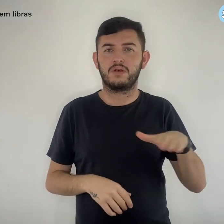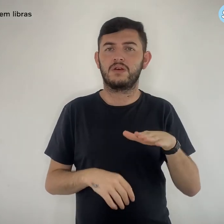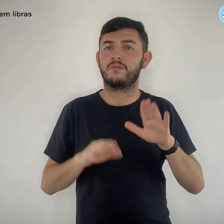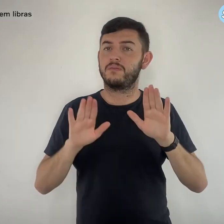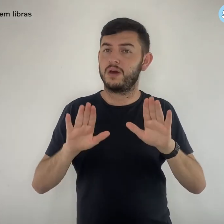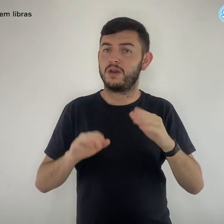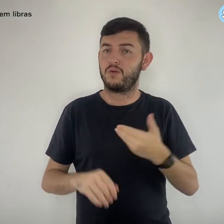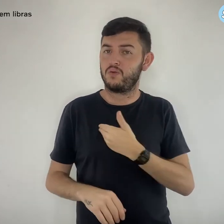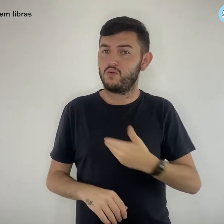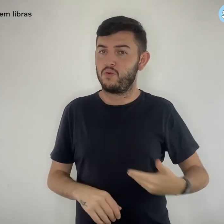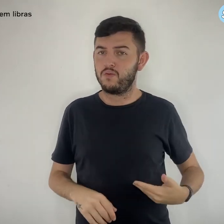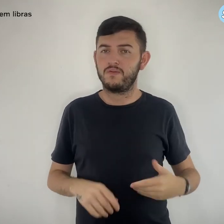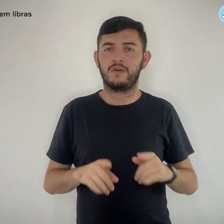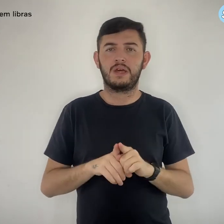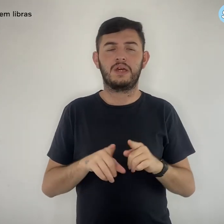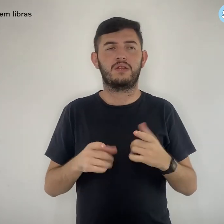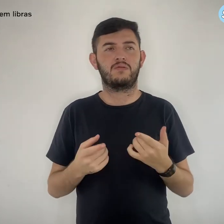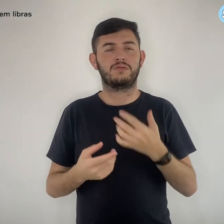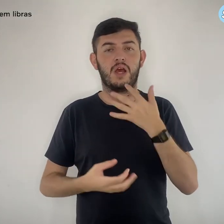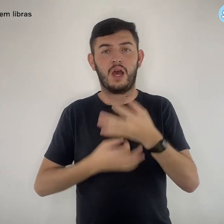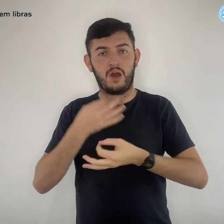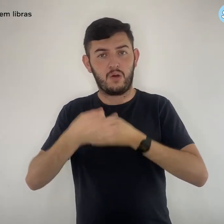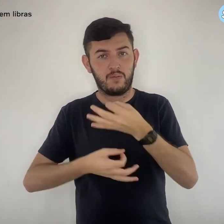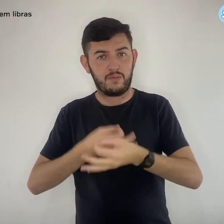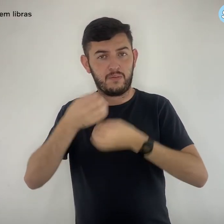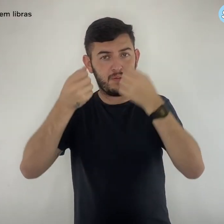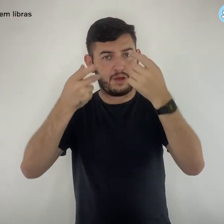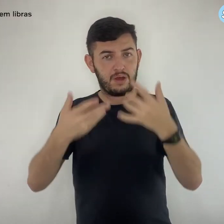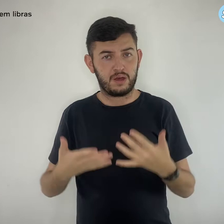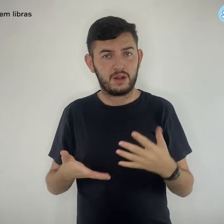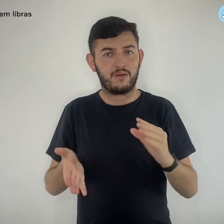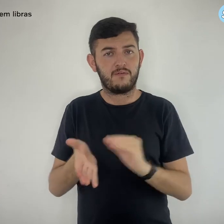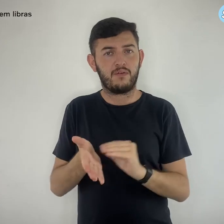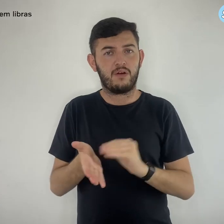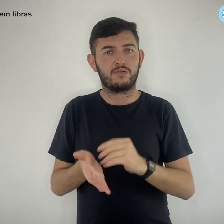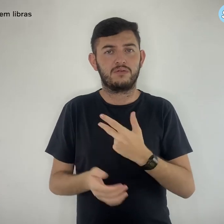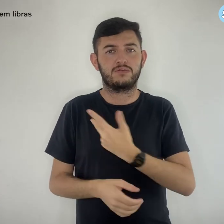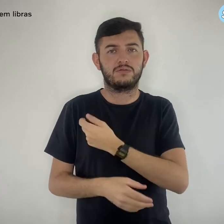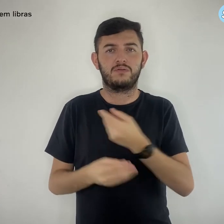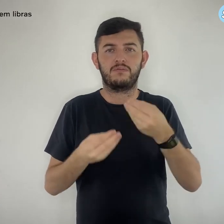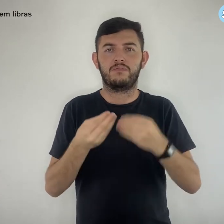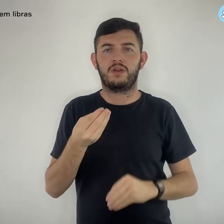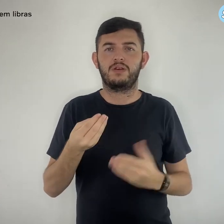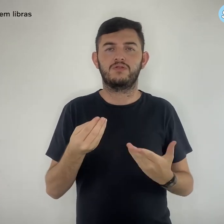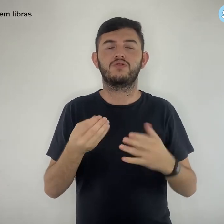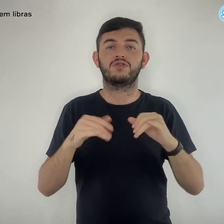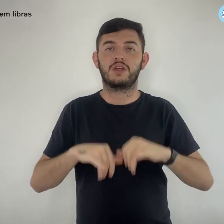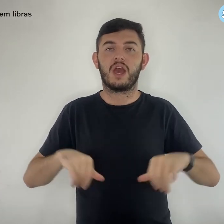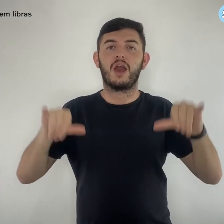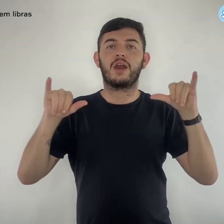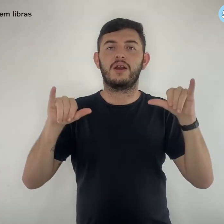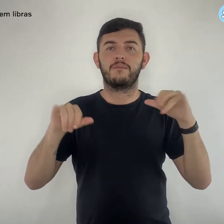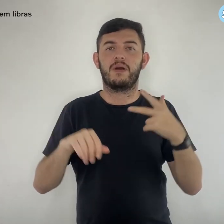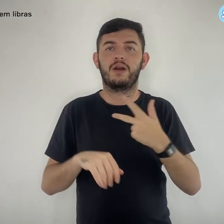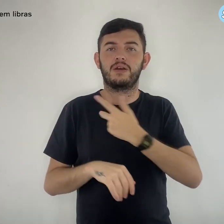muitos governos argumentavam que a falta de imunizantes prejudicava a campanha.